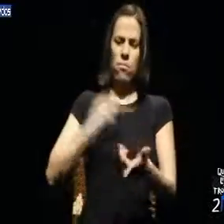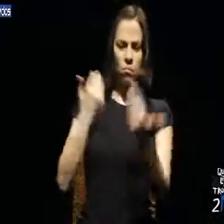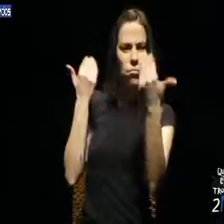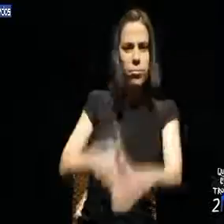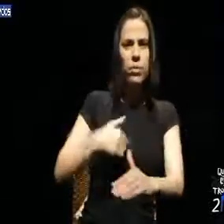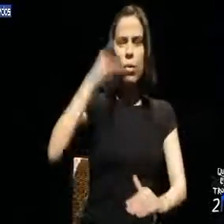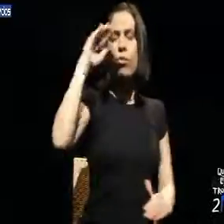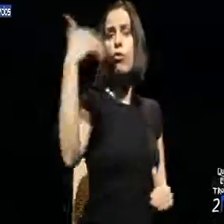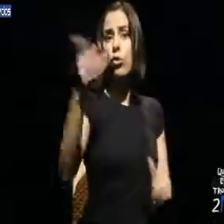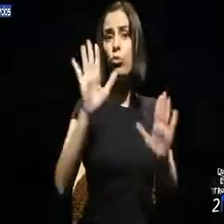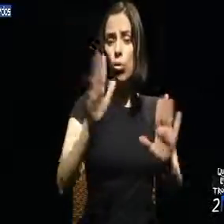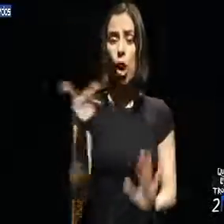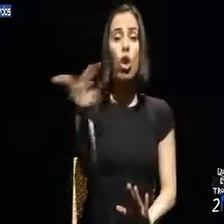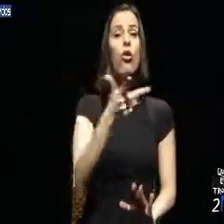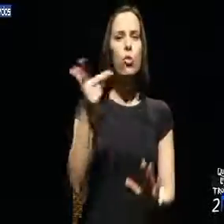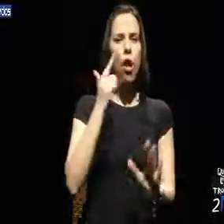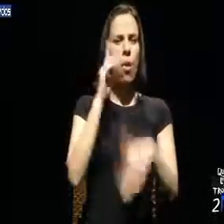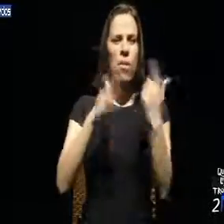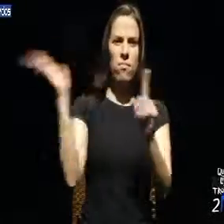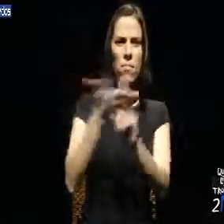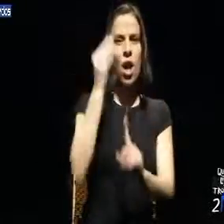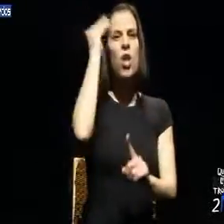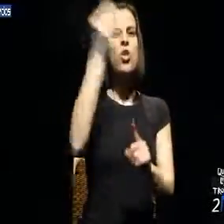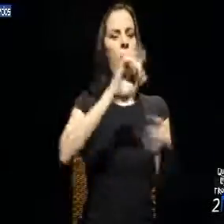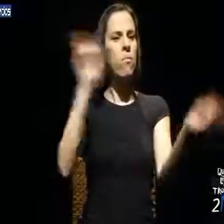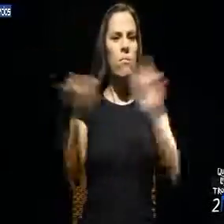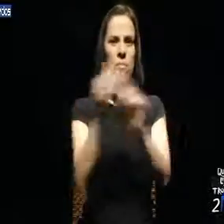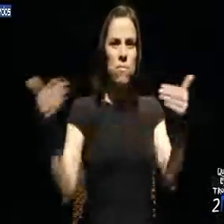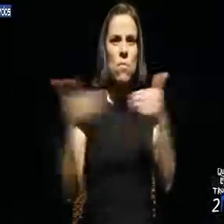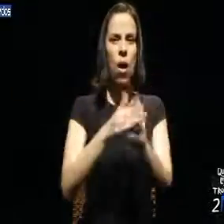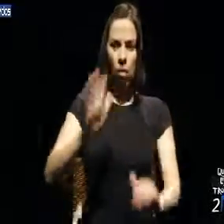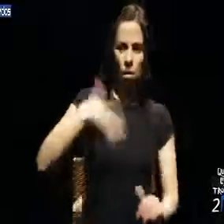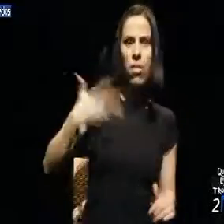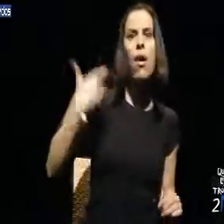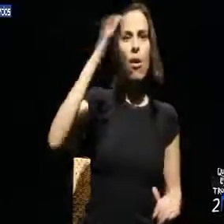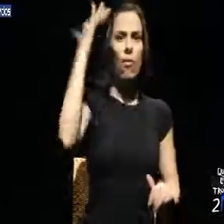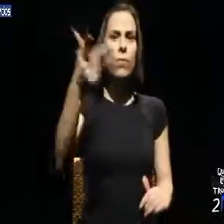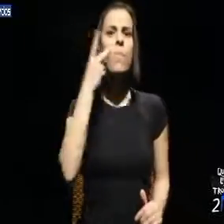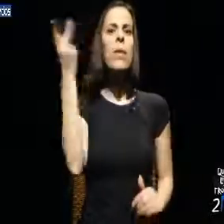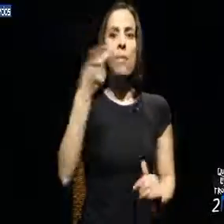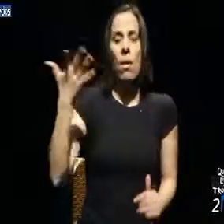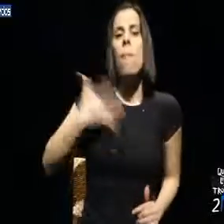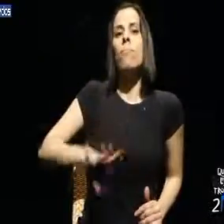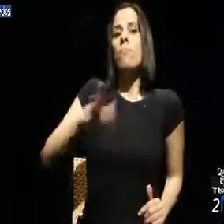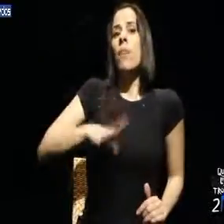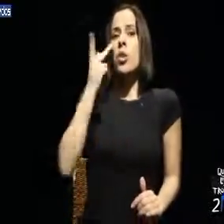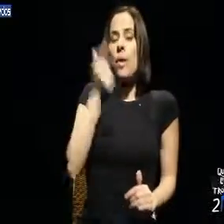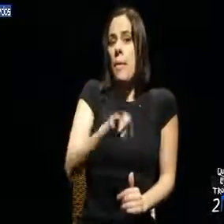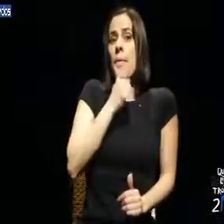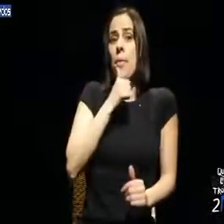o nosso futuro. A Troika condena os sonhos à morte, o futuro ao medo, a vida à sobrevivência. Os seus objetivos